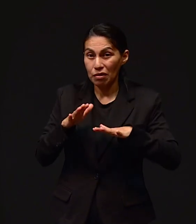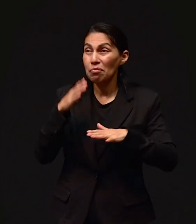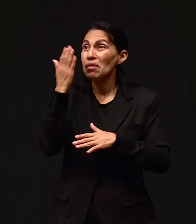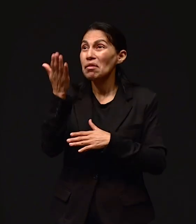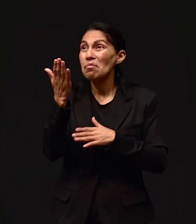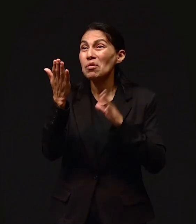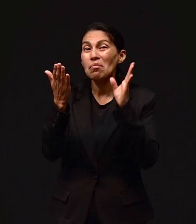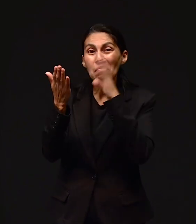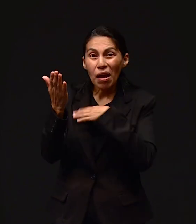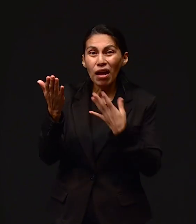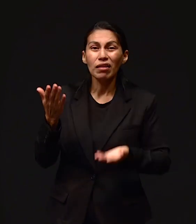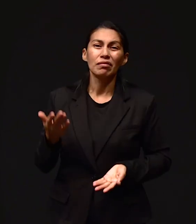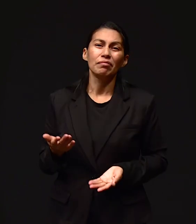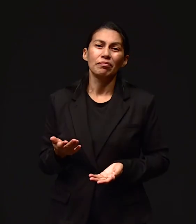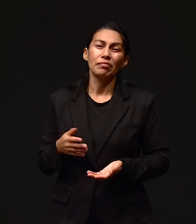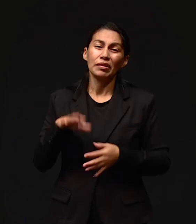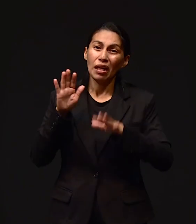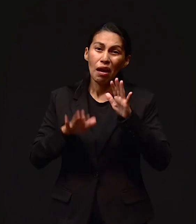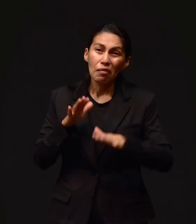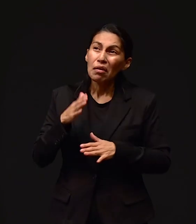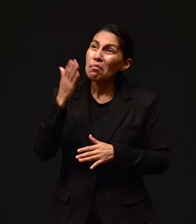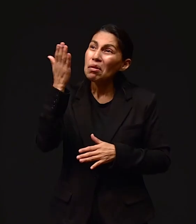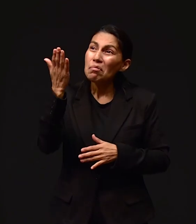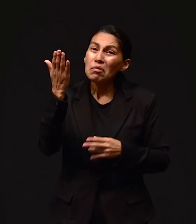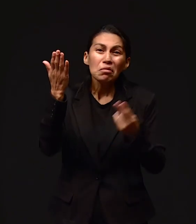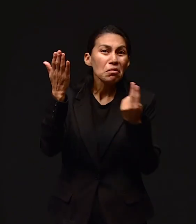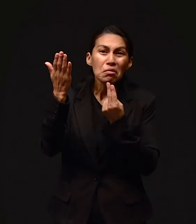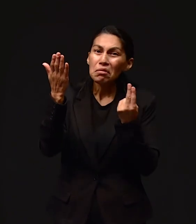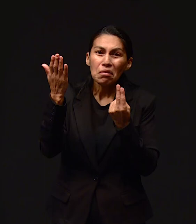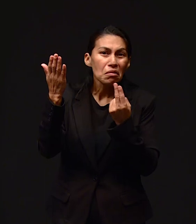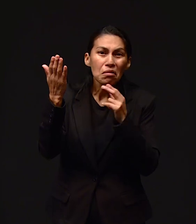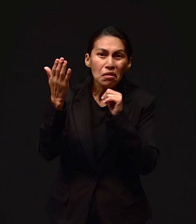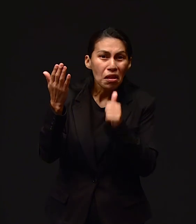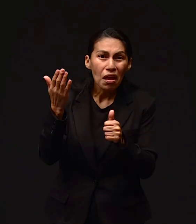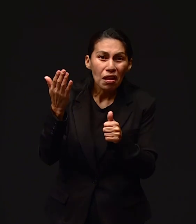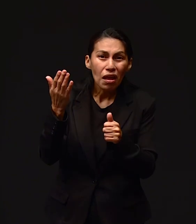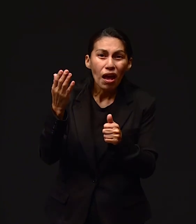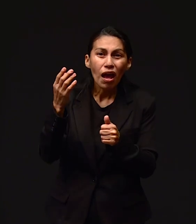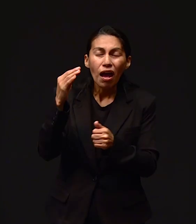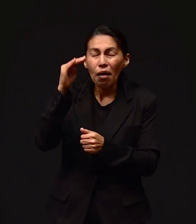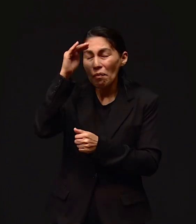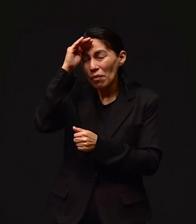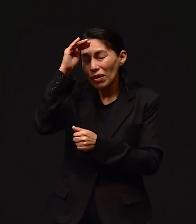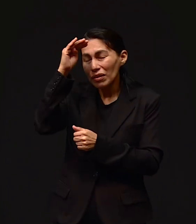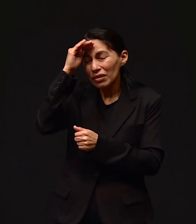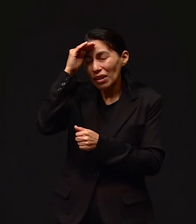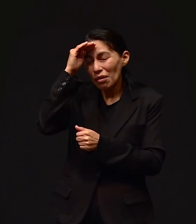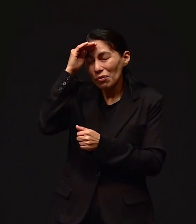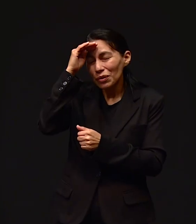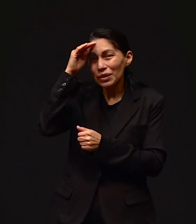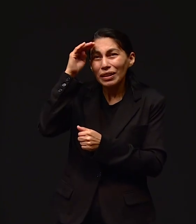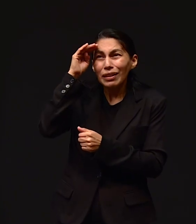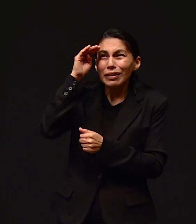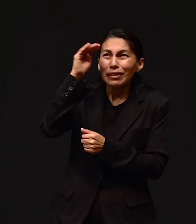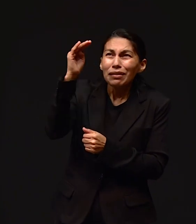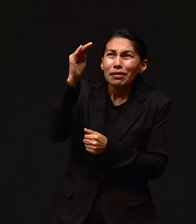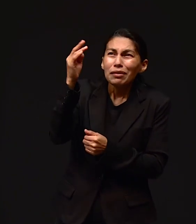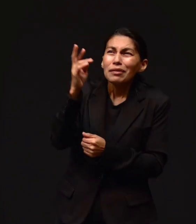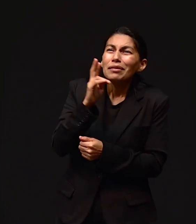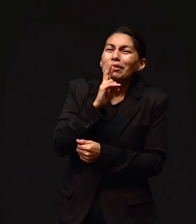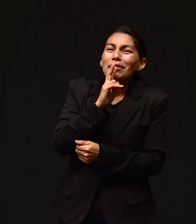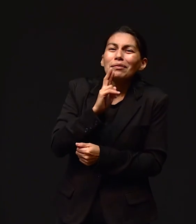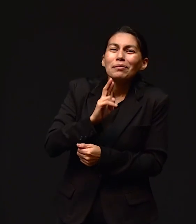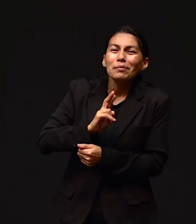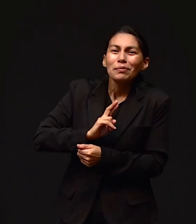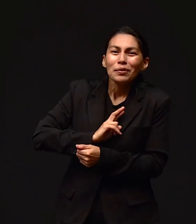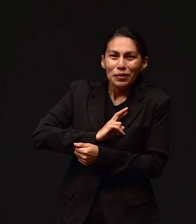pedimos mal. Y a veces no es necesario pedirlo. ¿Verdad? Simplemente lo pensamos y el Señor ahí nos responde. Eso es lo